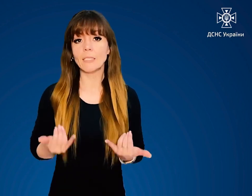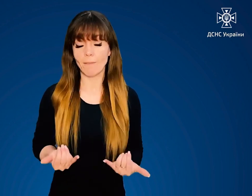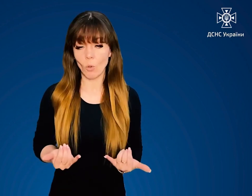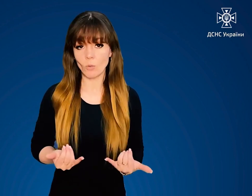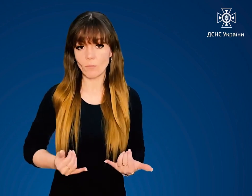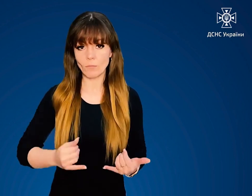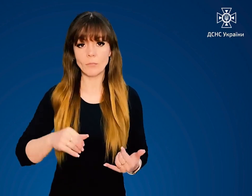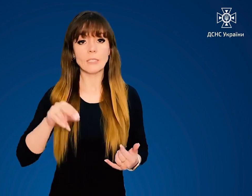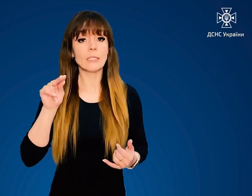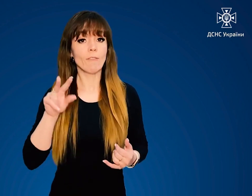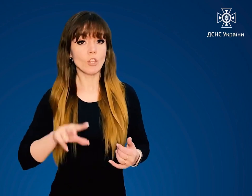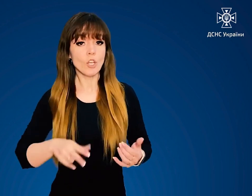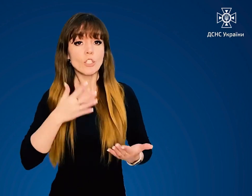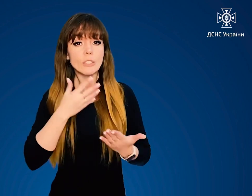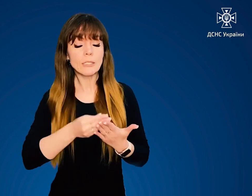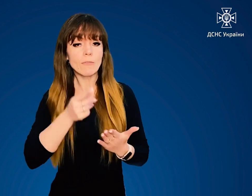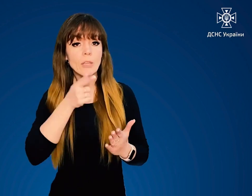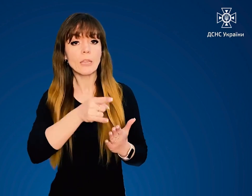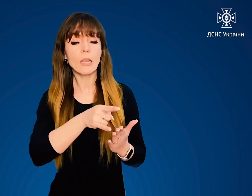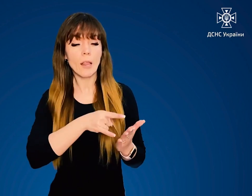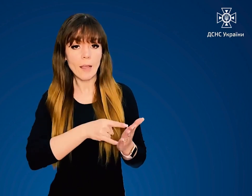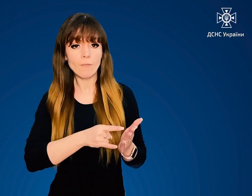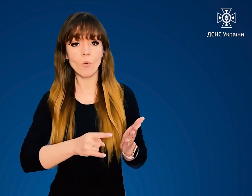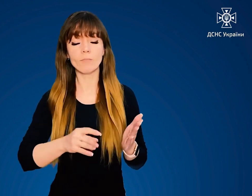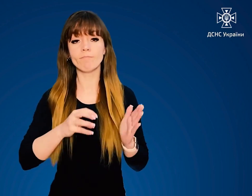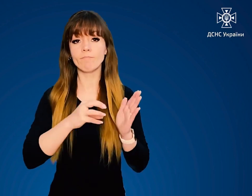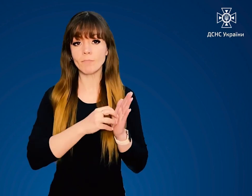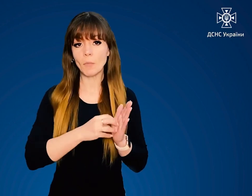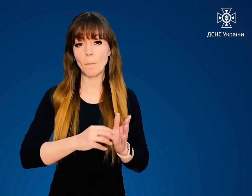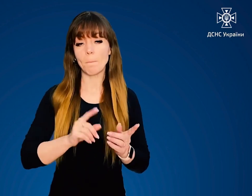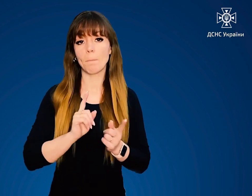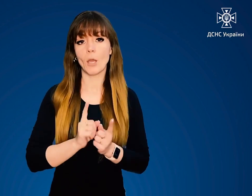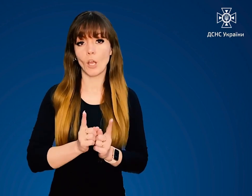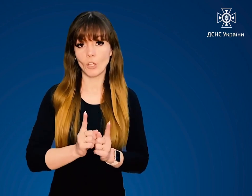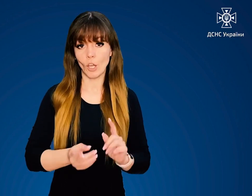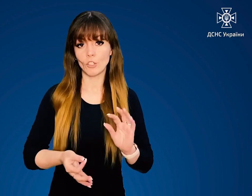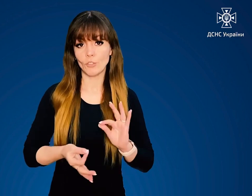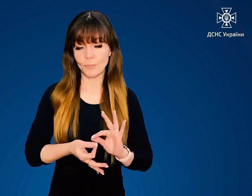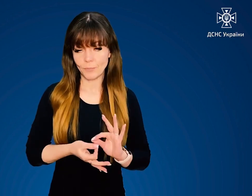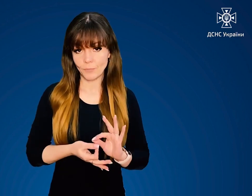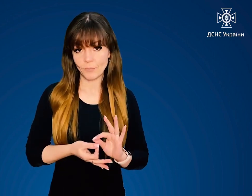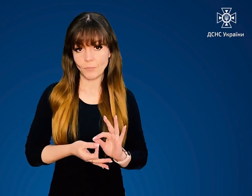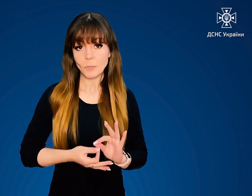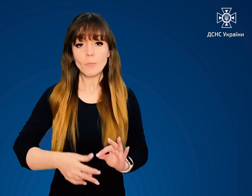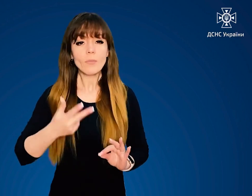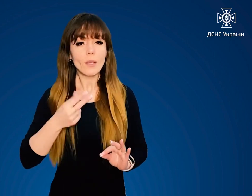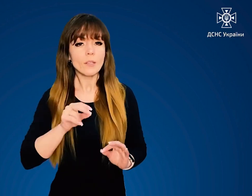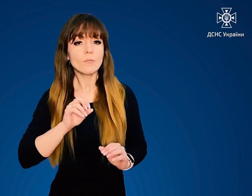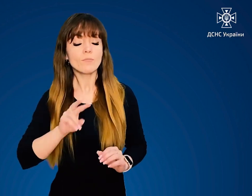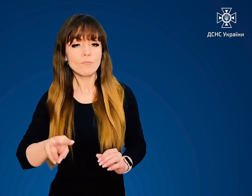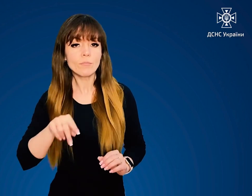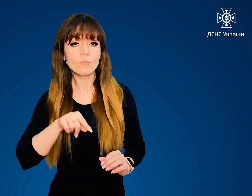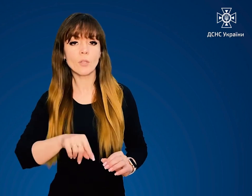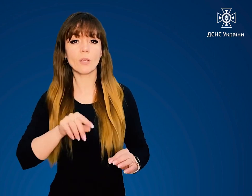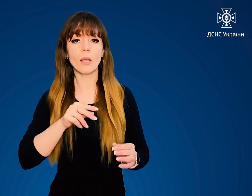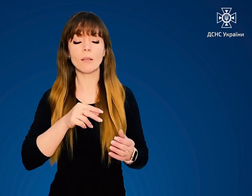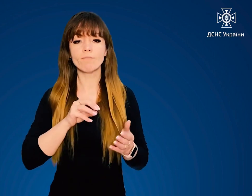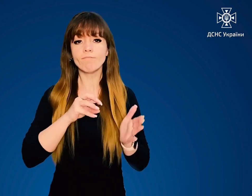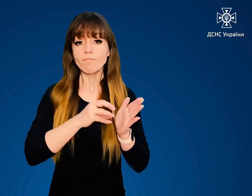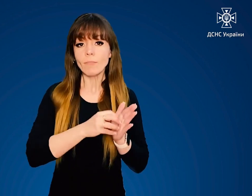Завантажте на свій телефон застосунок «Перекладач жестової мови», де є корисні інструменти,